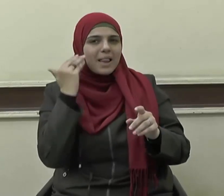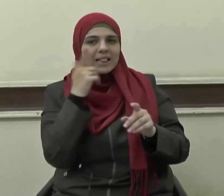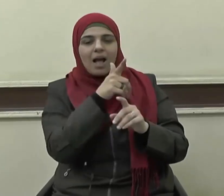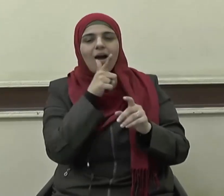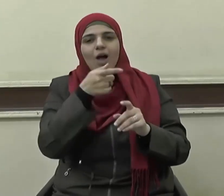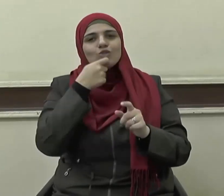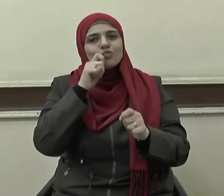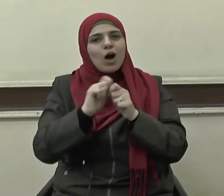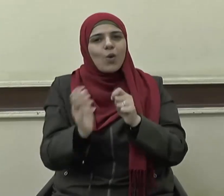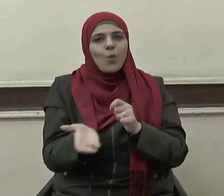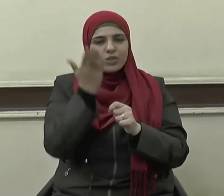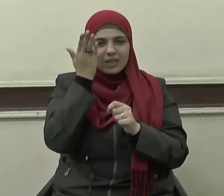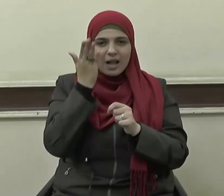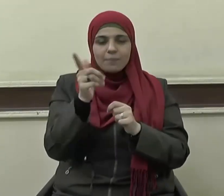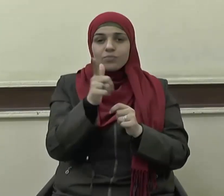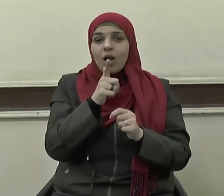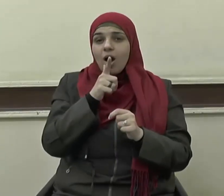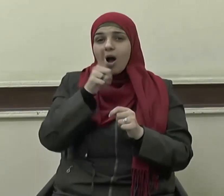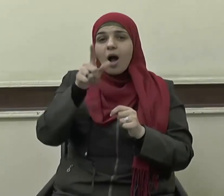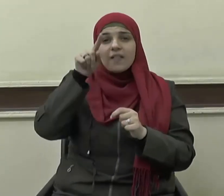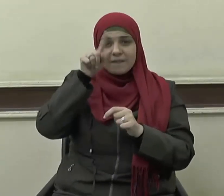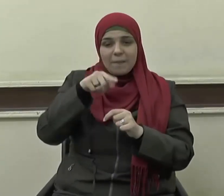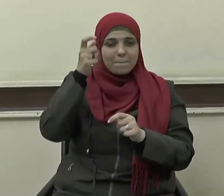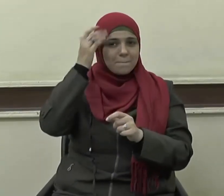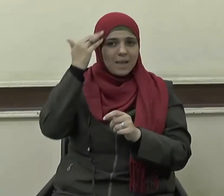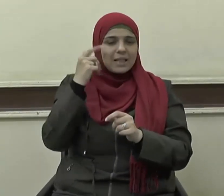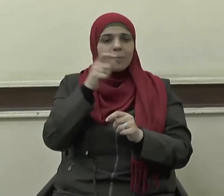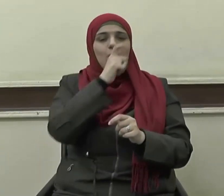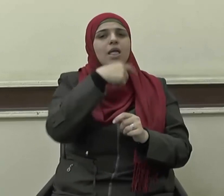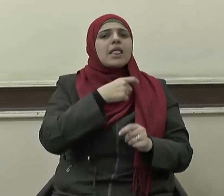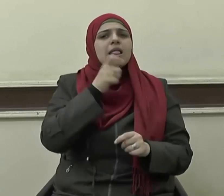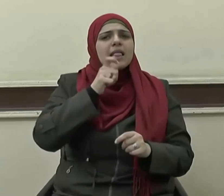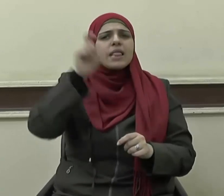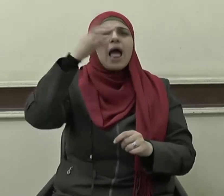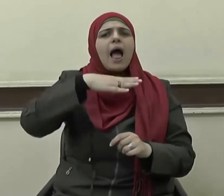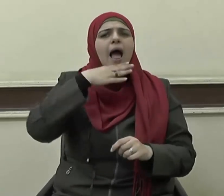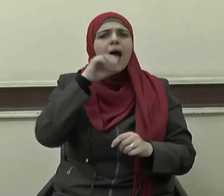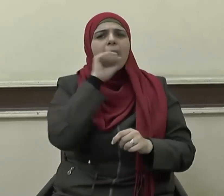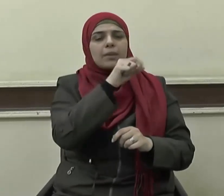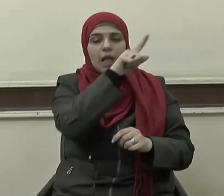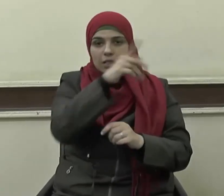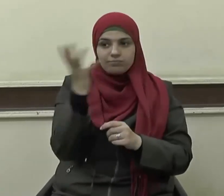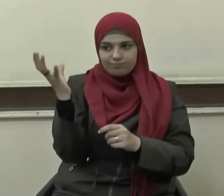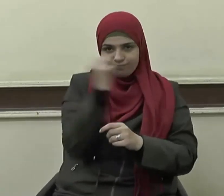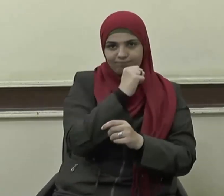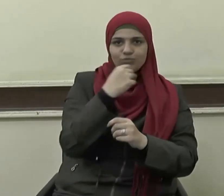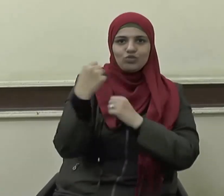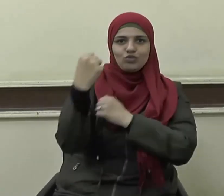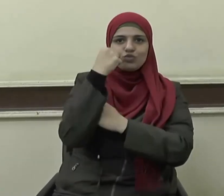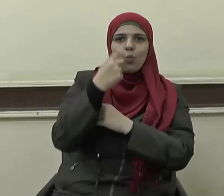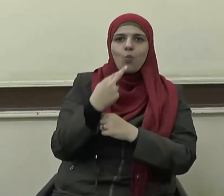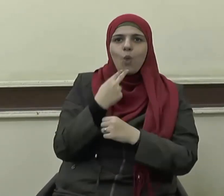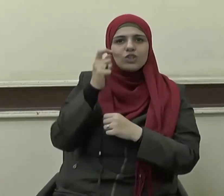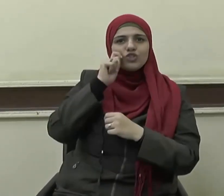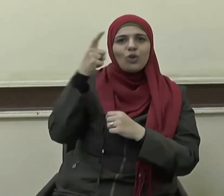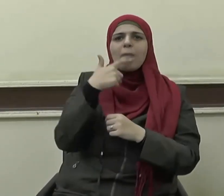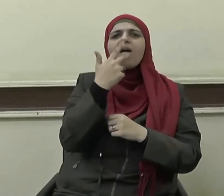تعالى قالت إحداهما يا أبت استأجر إن خير من استأجرت